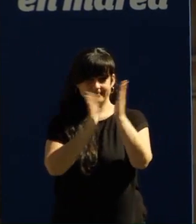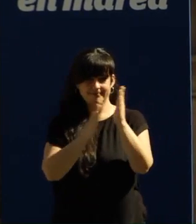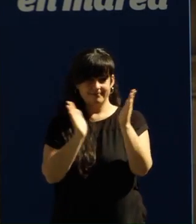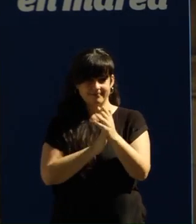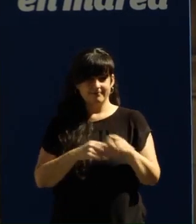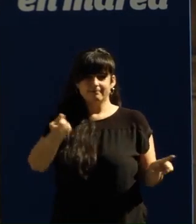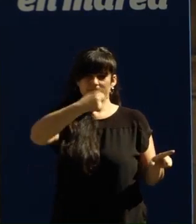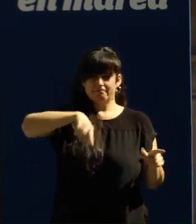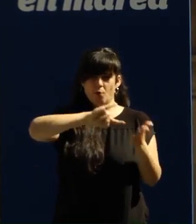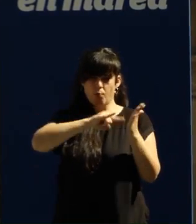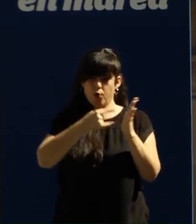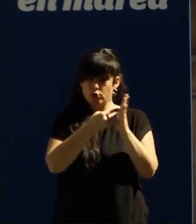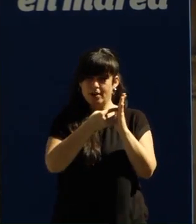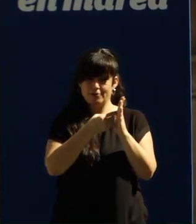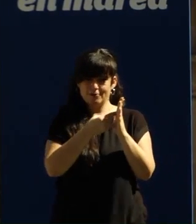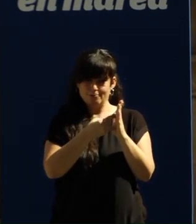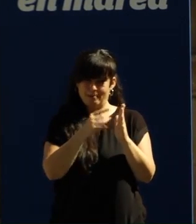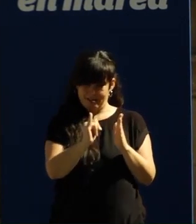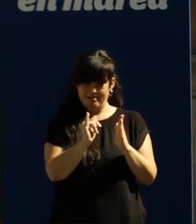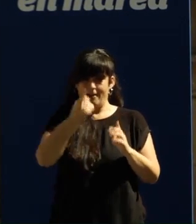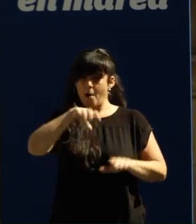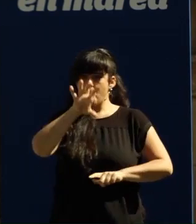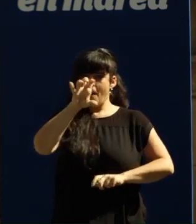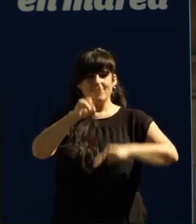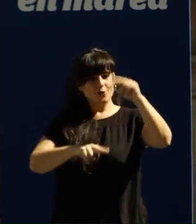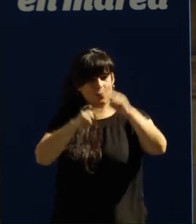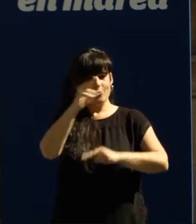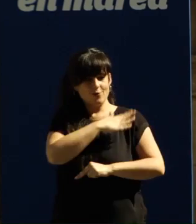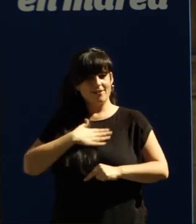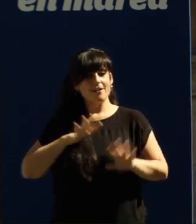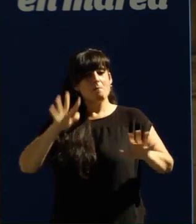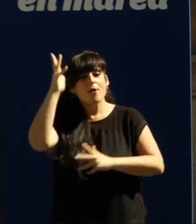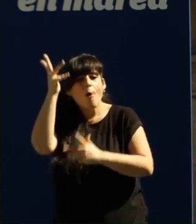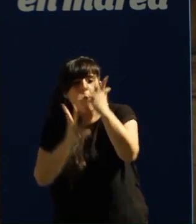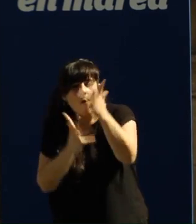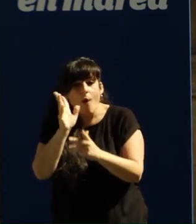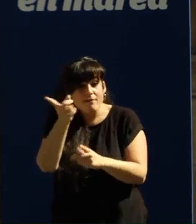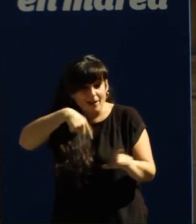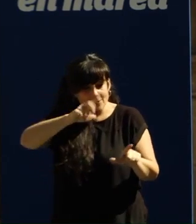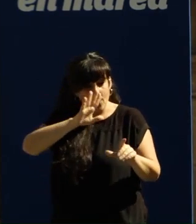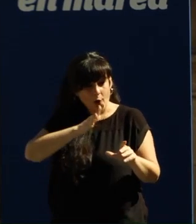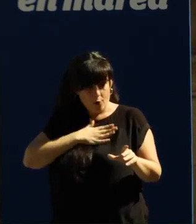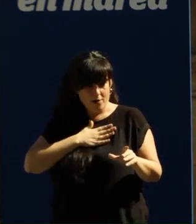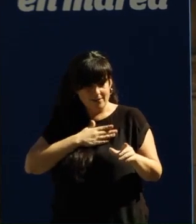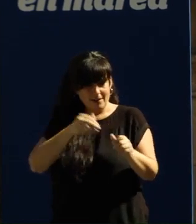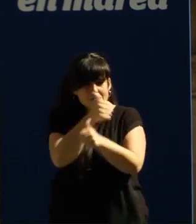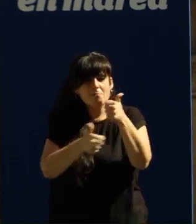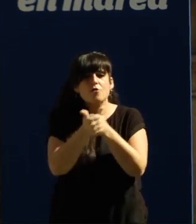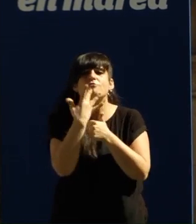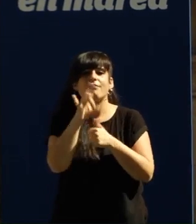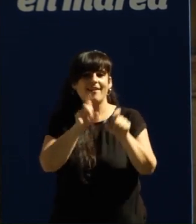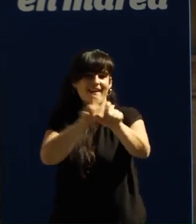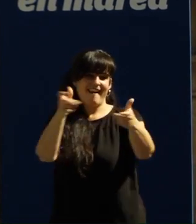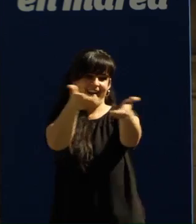nos temos un proxecto de país e a nos tamén nos cadran as contas pero as nosas contas van coa xente dentro o noso proxecto de país ten un programa